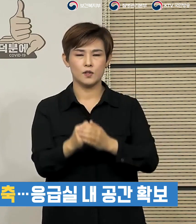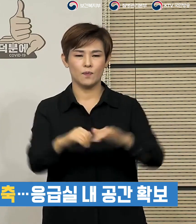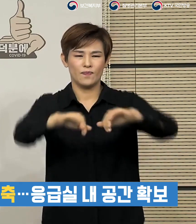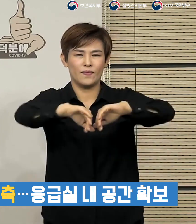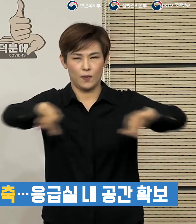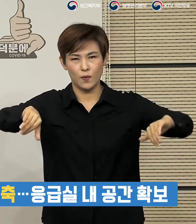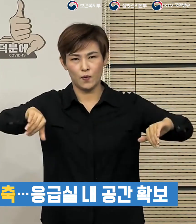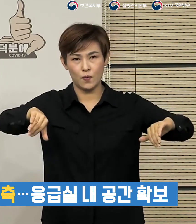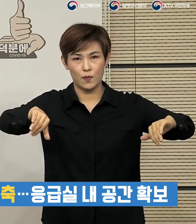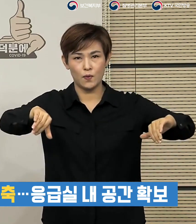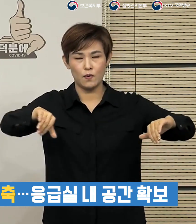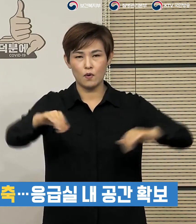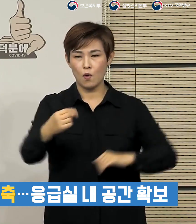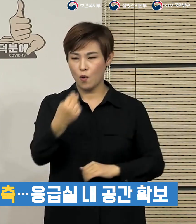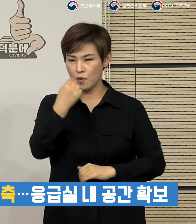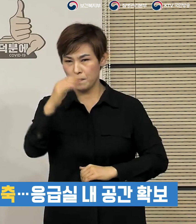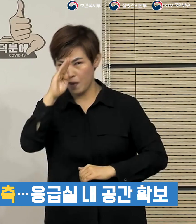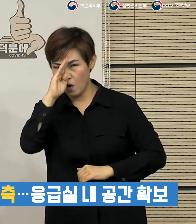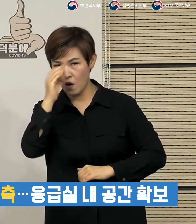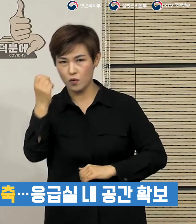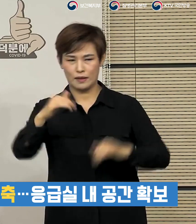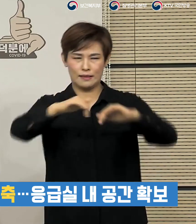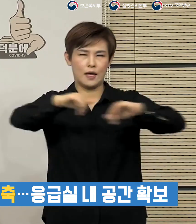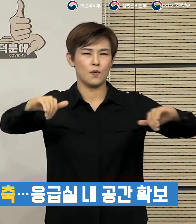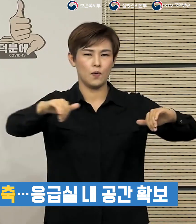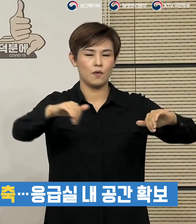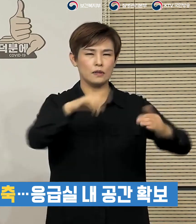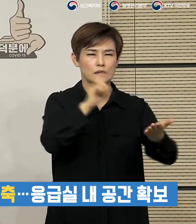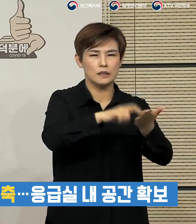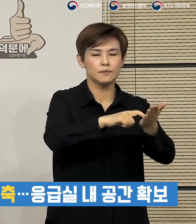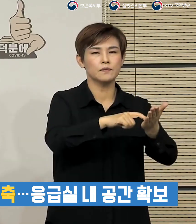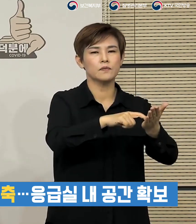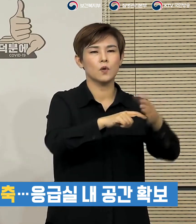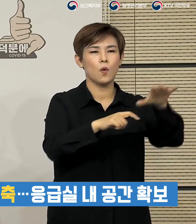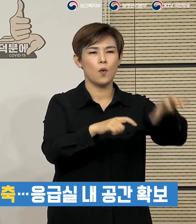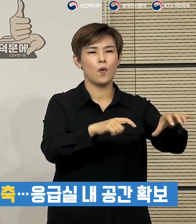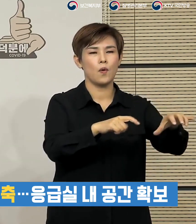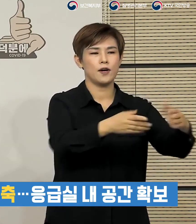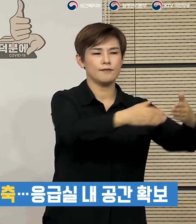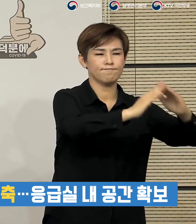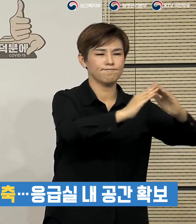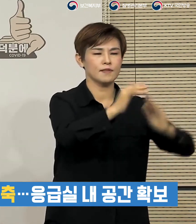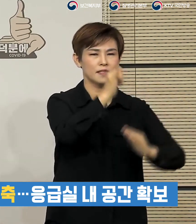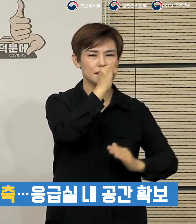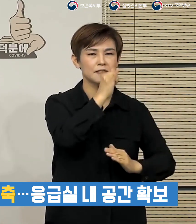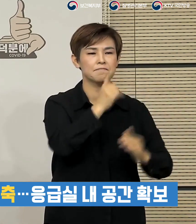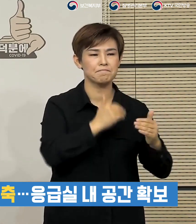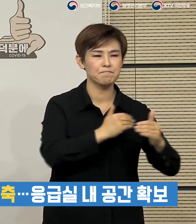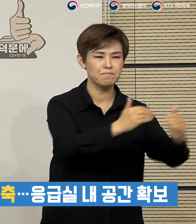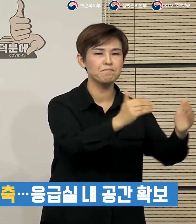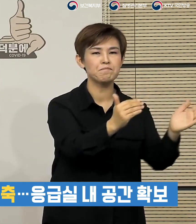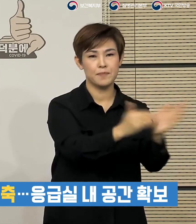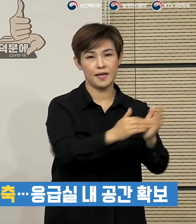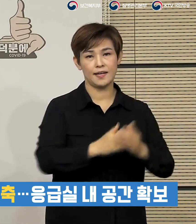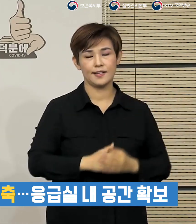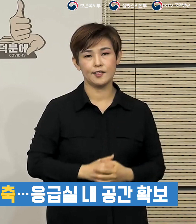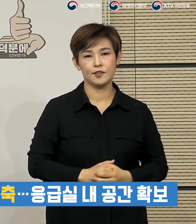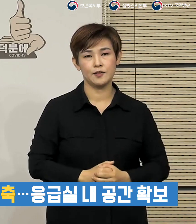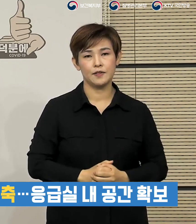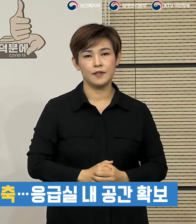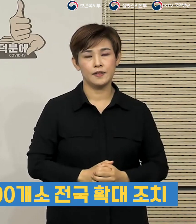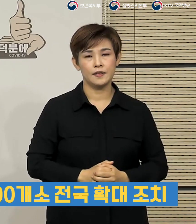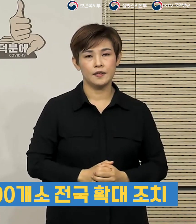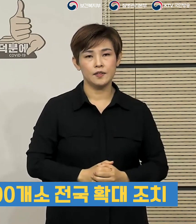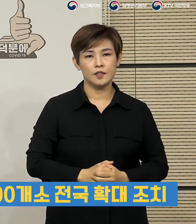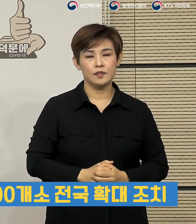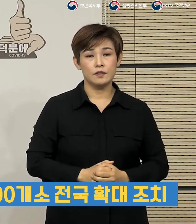호흡기 질환과 차단된 응급실 내의 공간을 확보하는 이러한 조치들도 시행을 한 바가 있습니다. 그리고